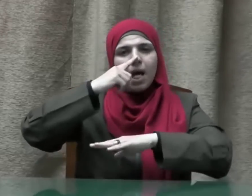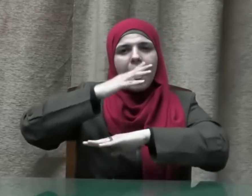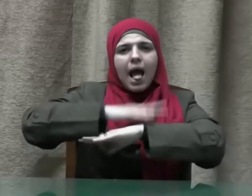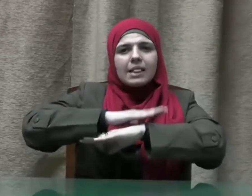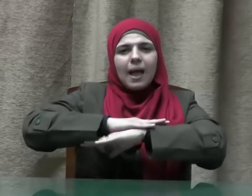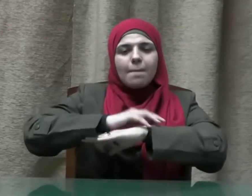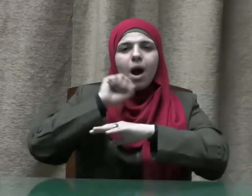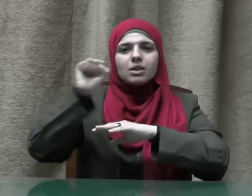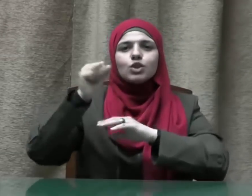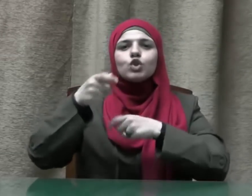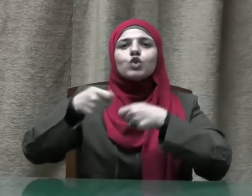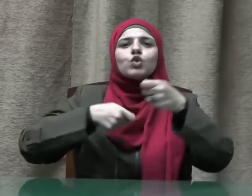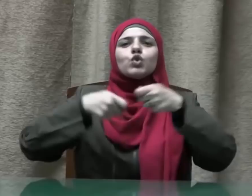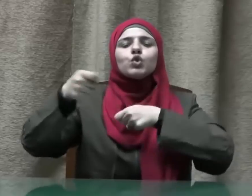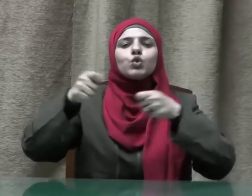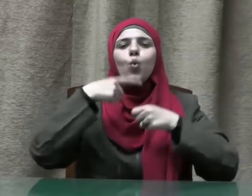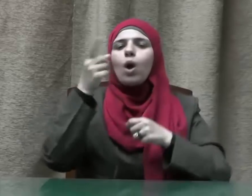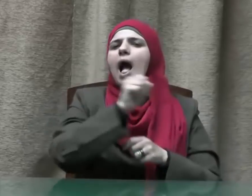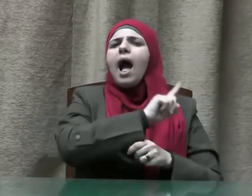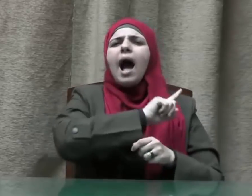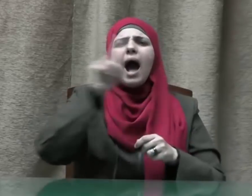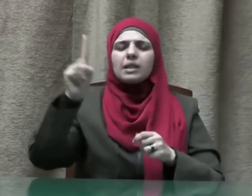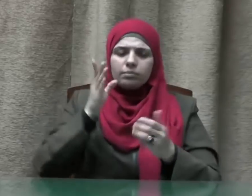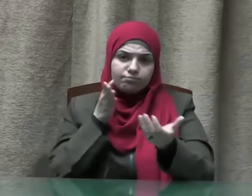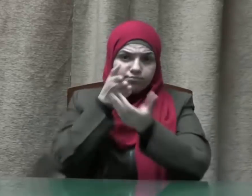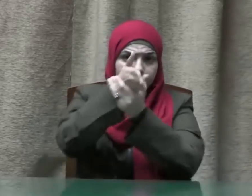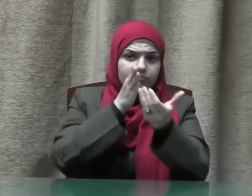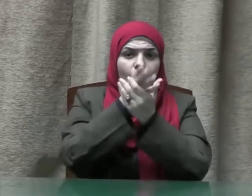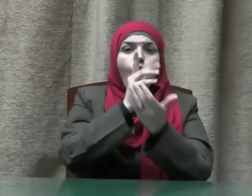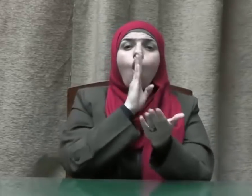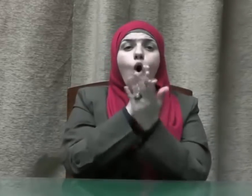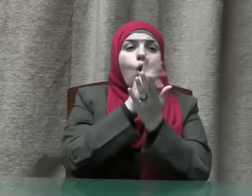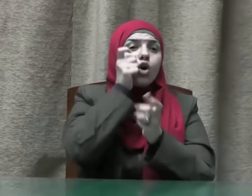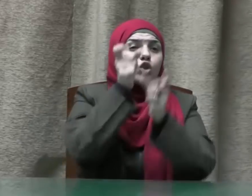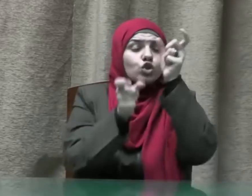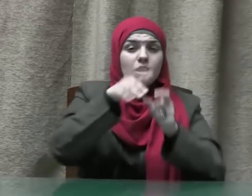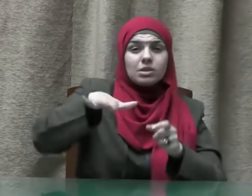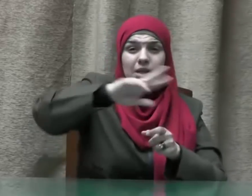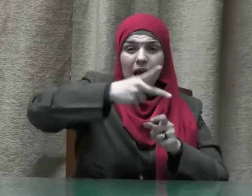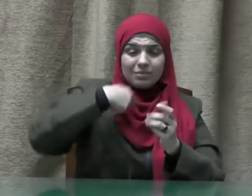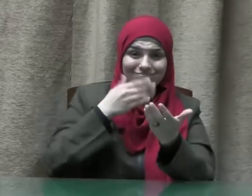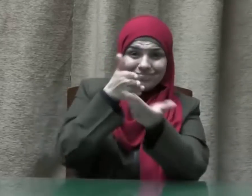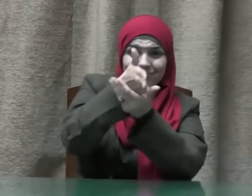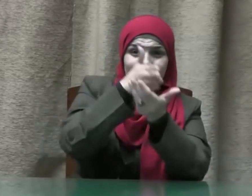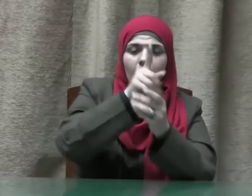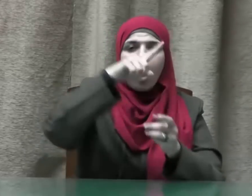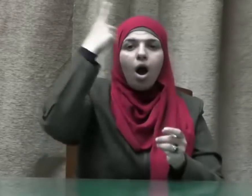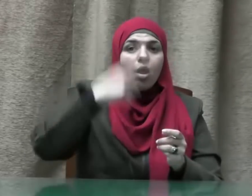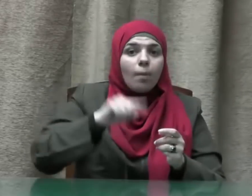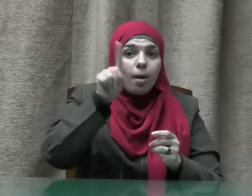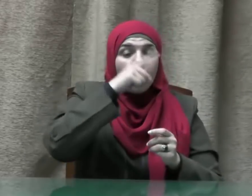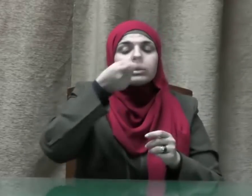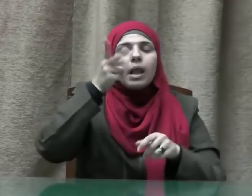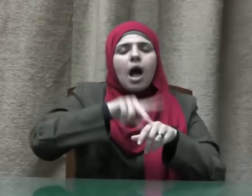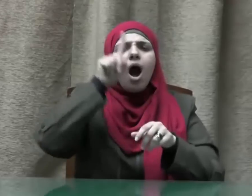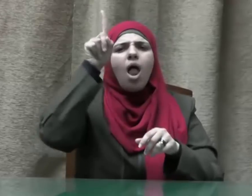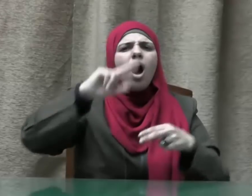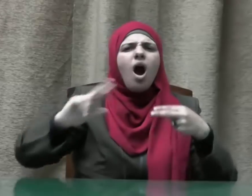عدم التعدي على حقوق الآخرين ومن ذلك نهي النبي صلى